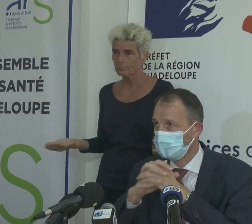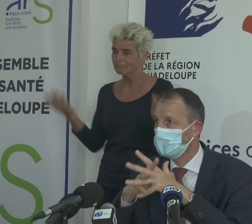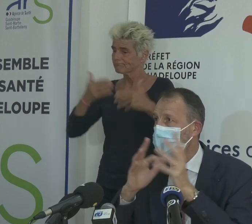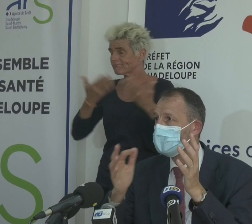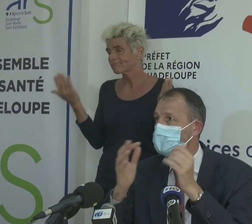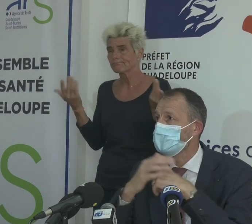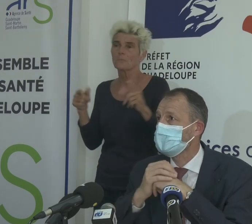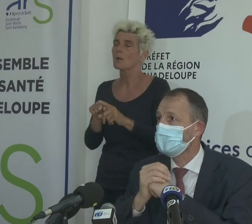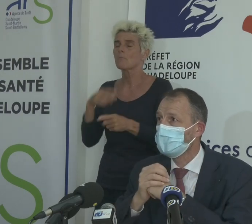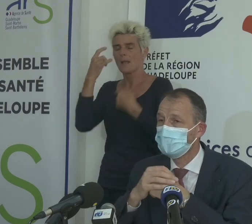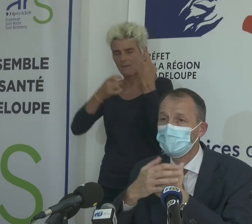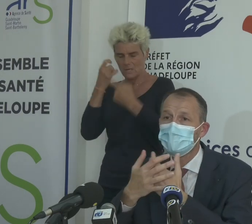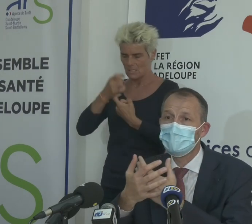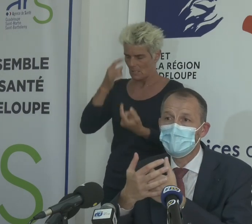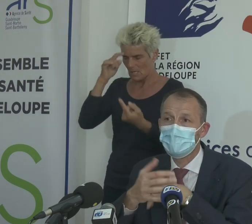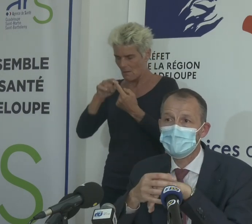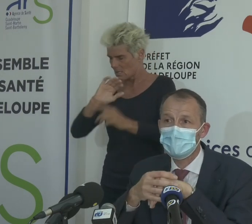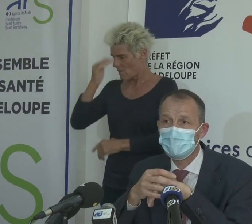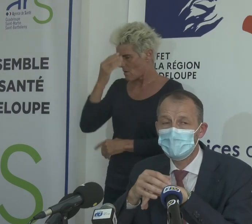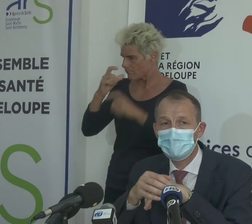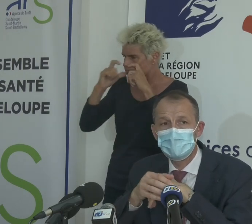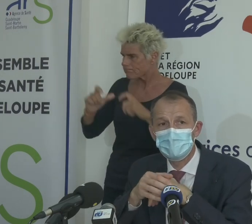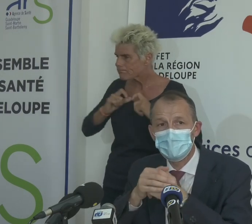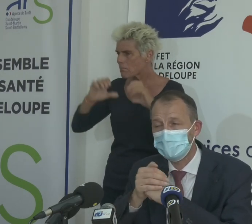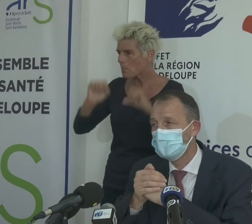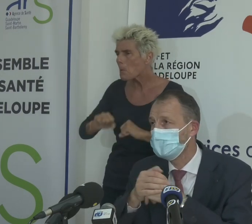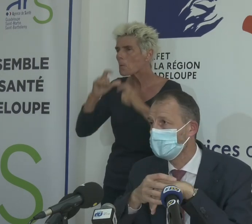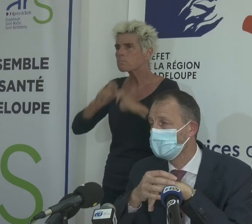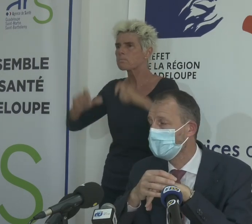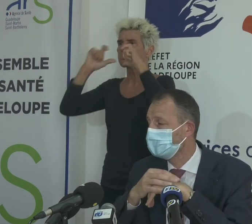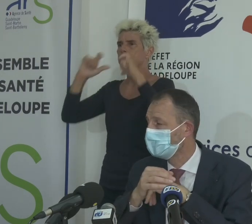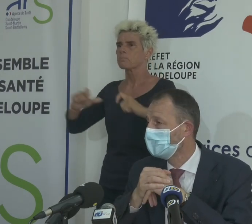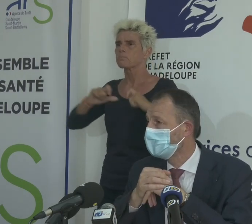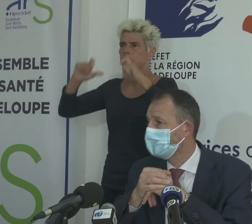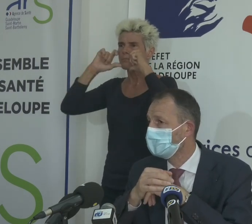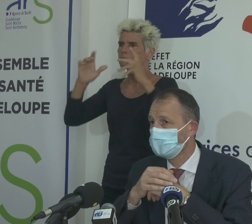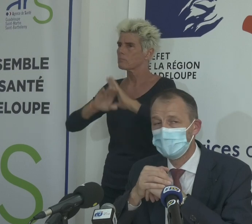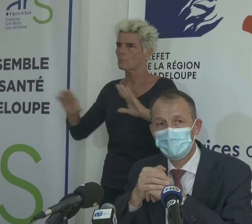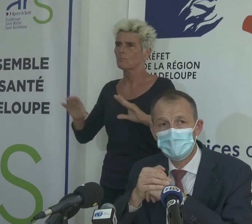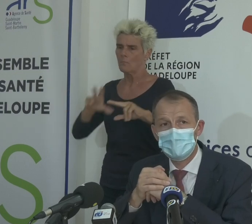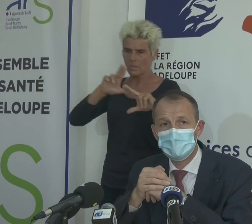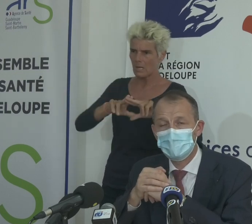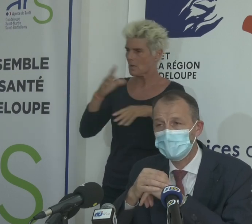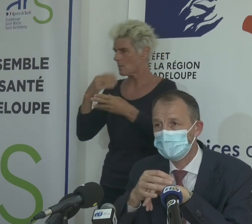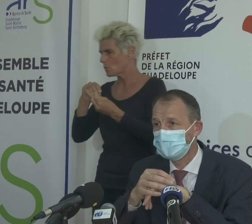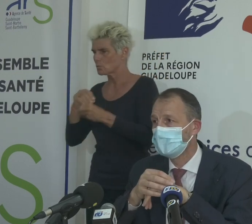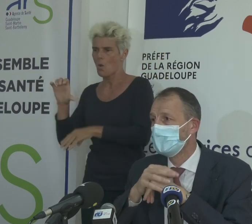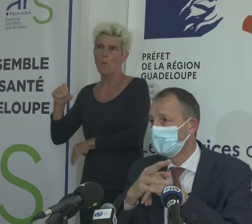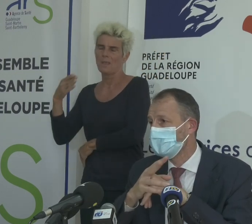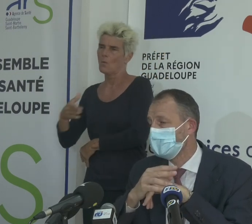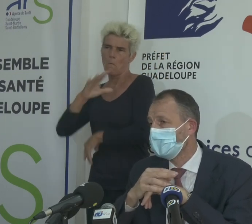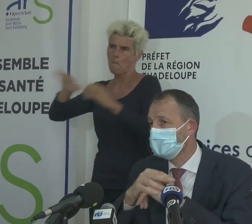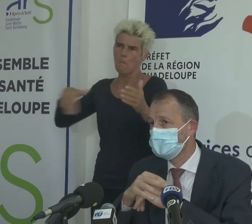à réfléchir sur les endroits où on doit le porter. En ce moment, la cinquième vague est telle, et le variant Omicron est tel, qu'il faut porter son masque partout.